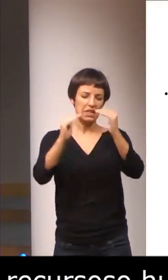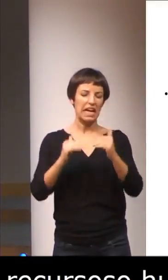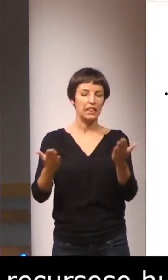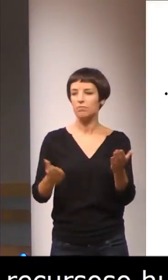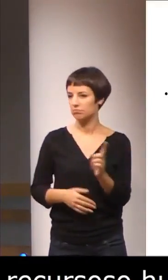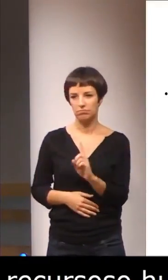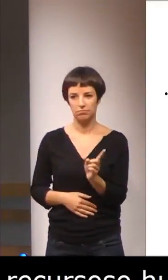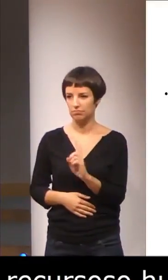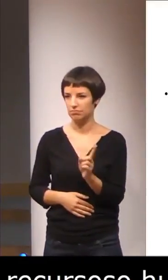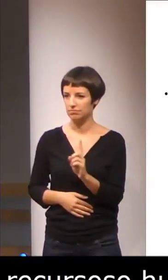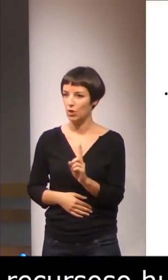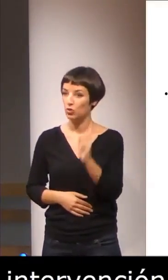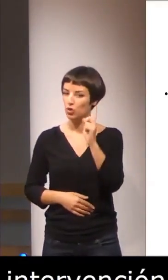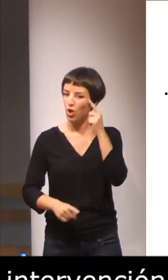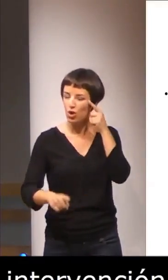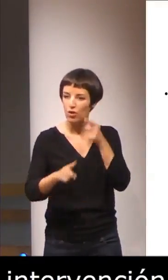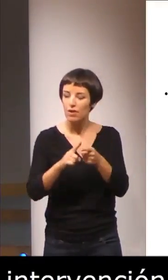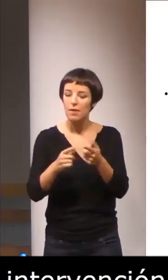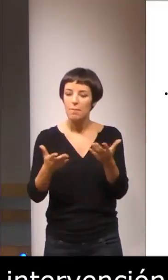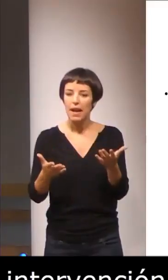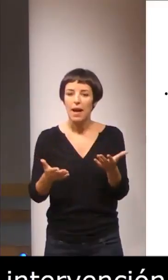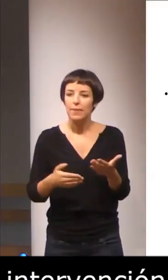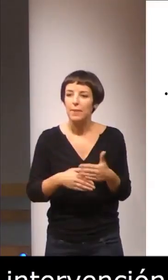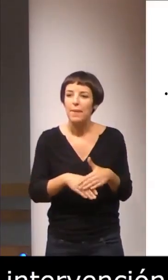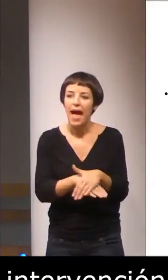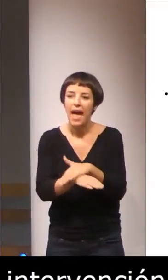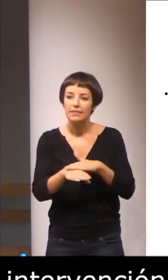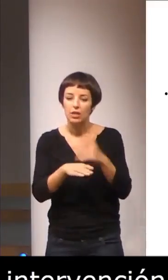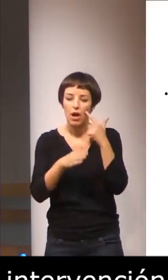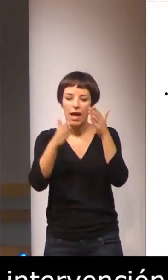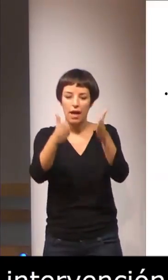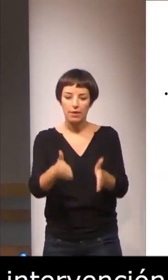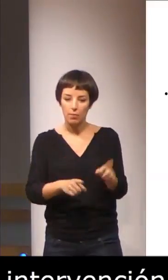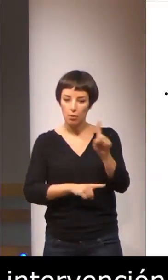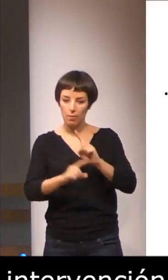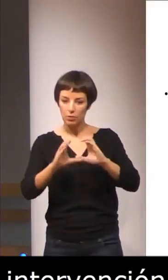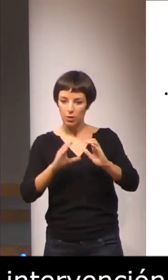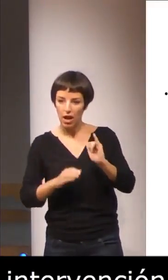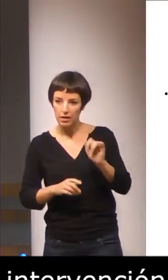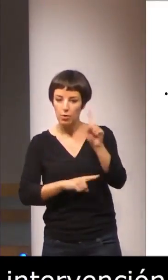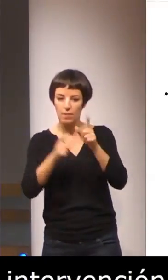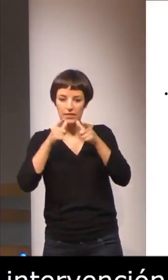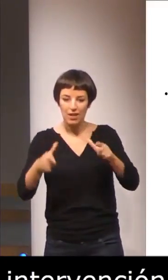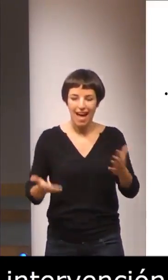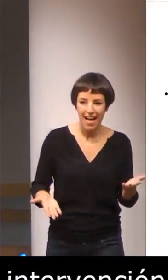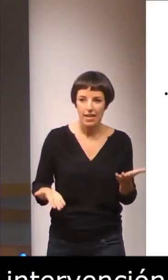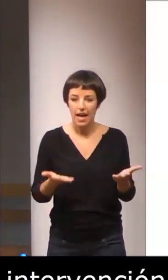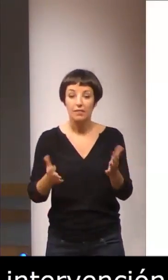muy básica y proceder a la